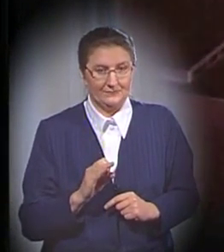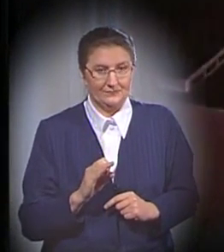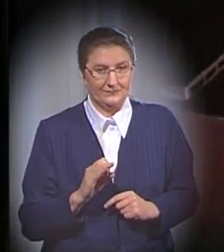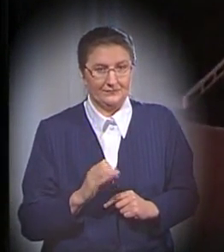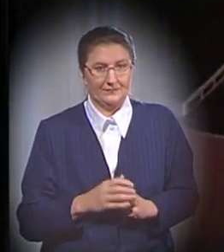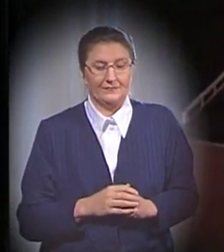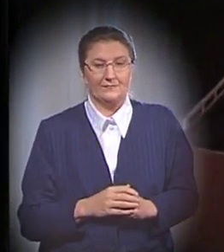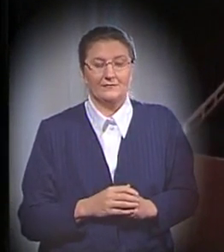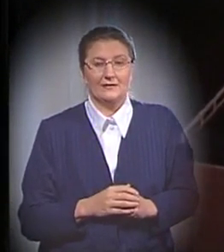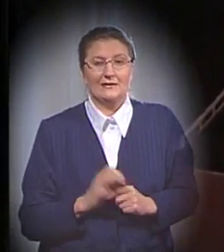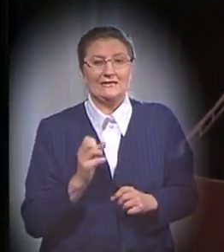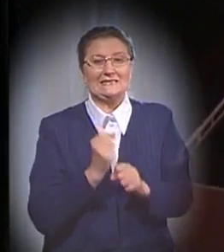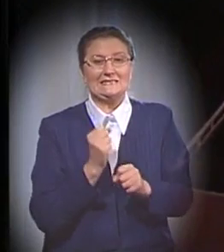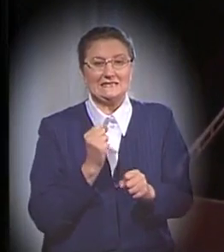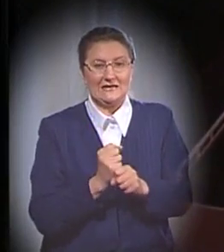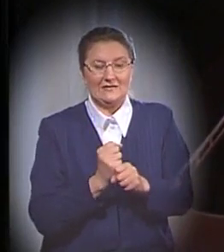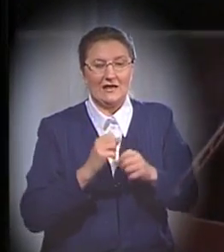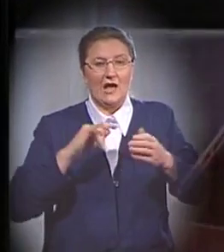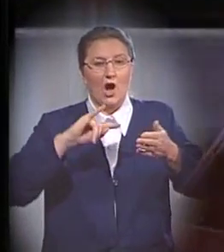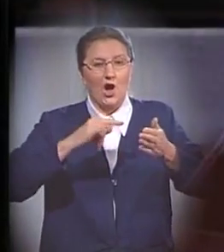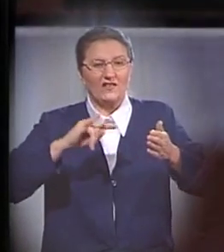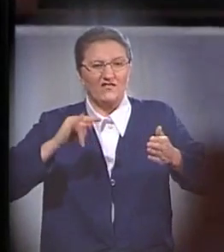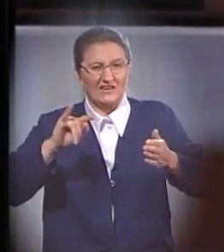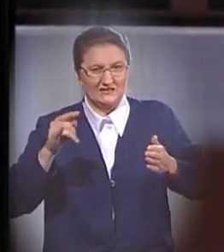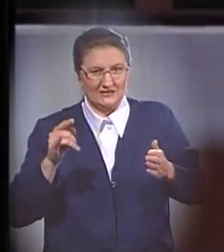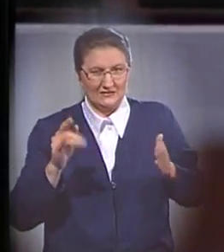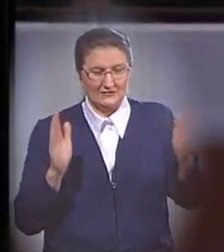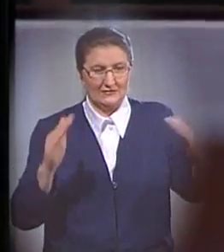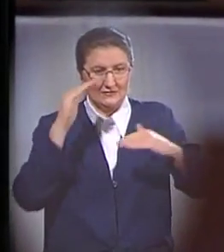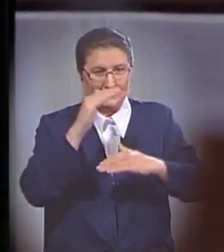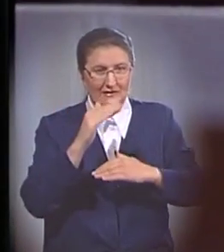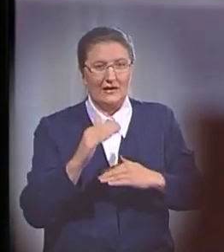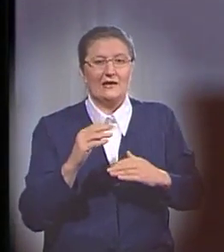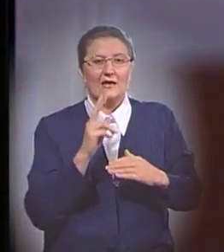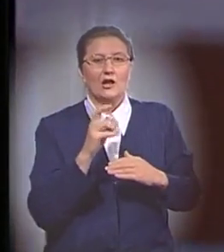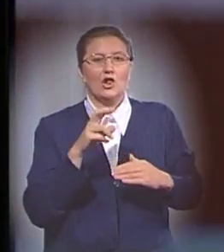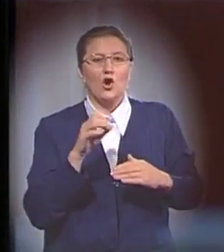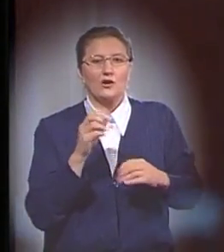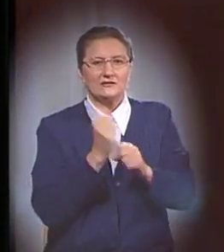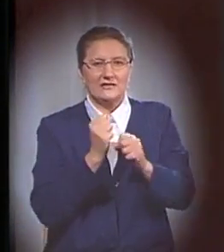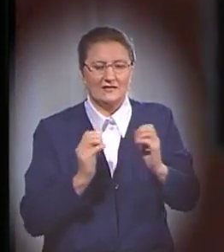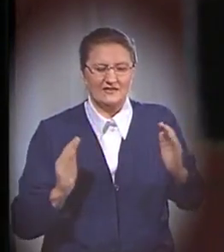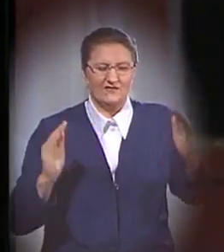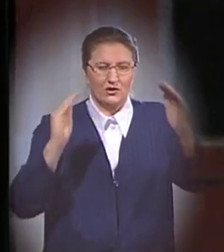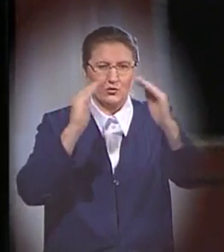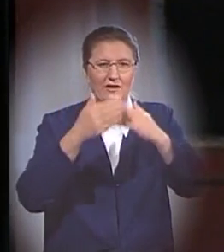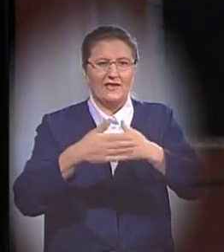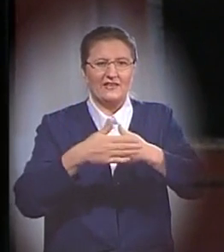«И сделай отверстие в ковчеге, и в локоть сведи его вверху, и дверь в ковчег